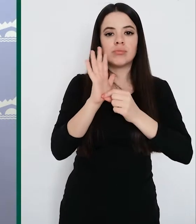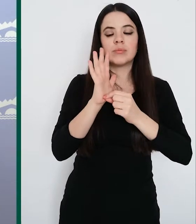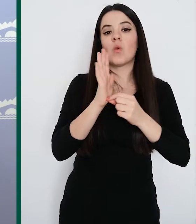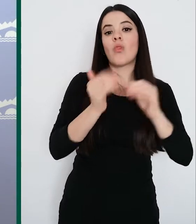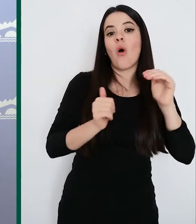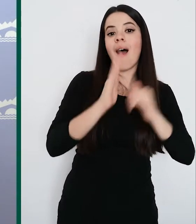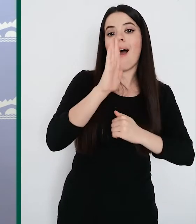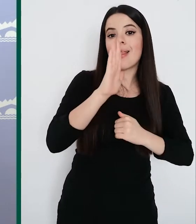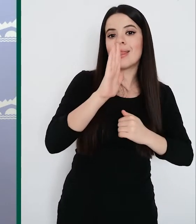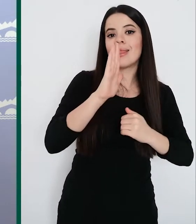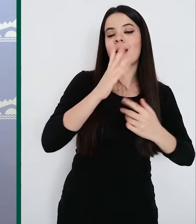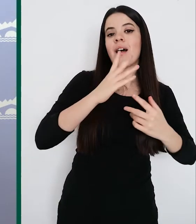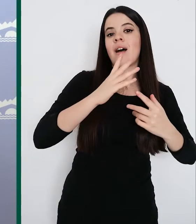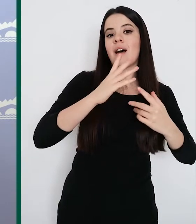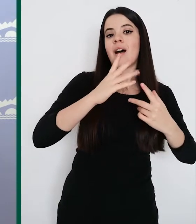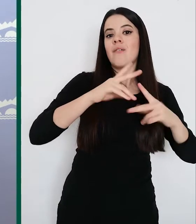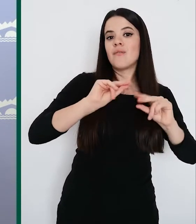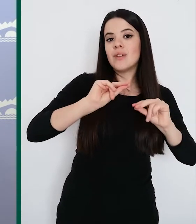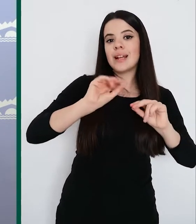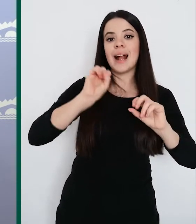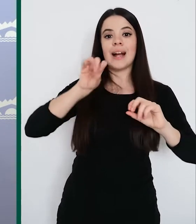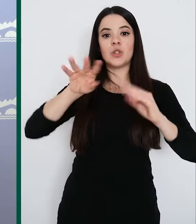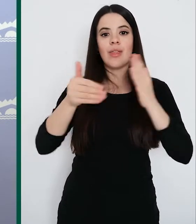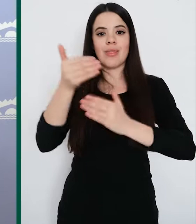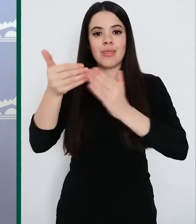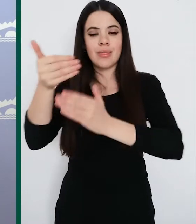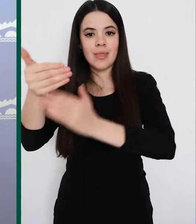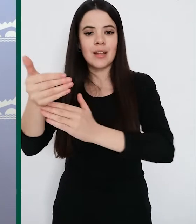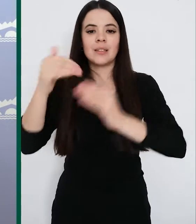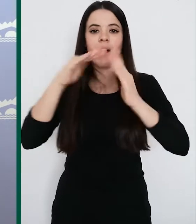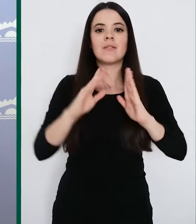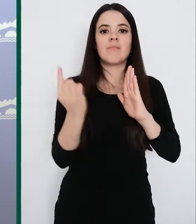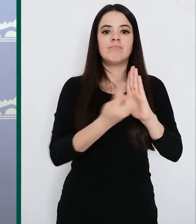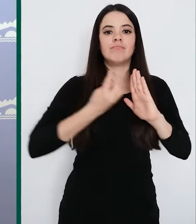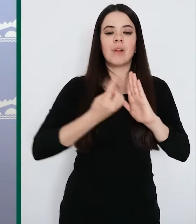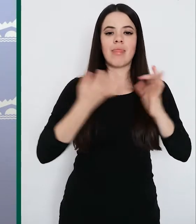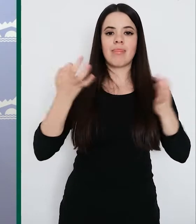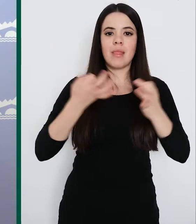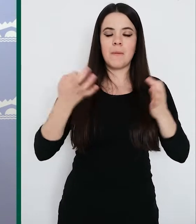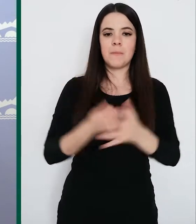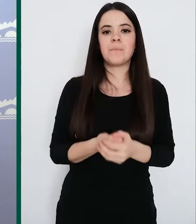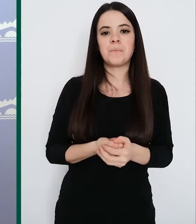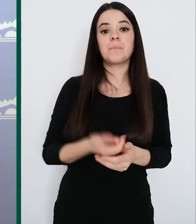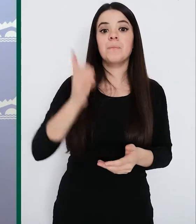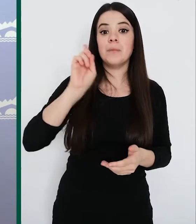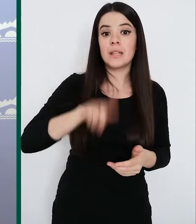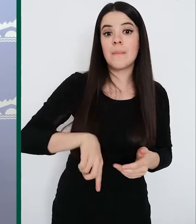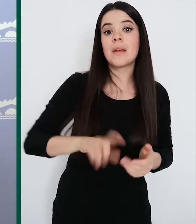salida del hospital. El equipo sanitario también entrega al paciente, a esos pacientes que reciben el alta, un kit con